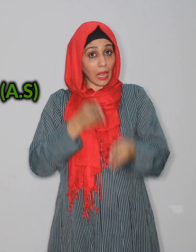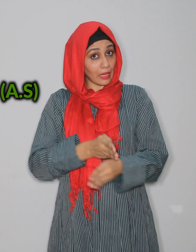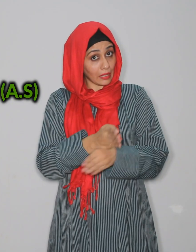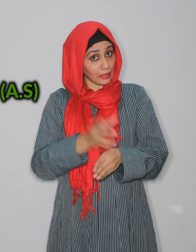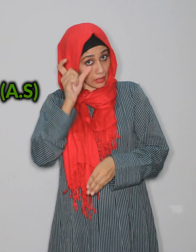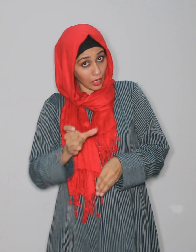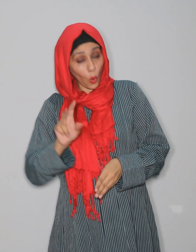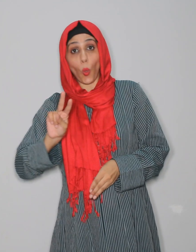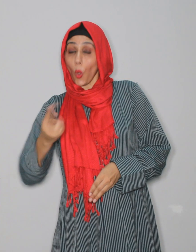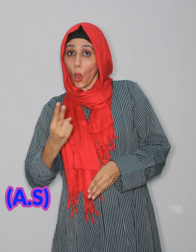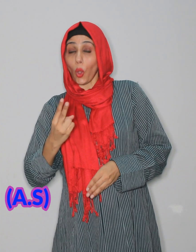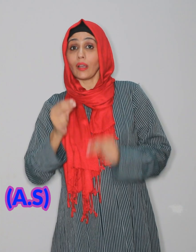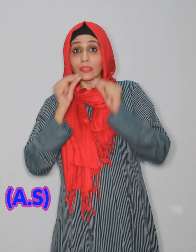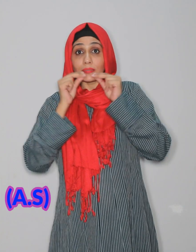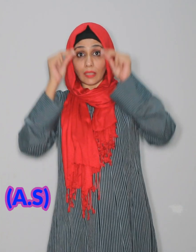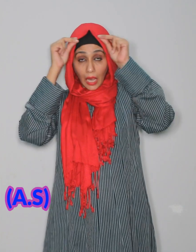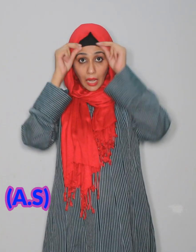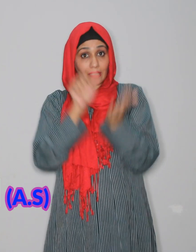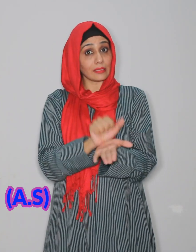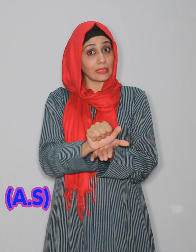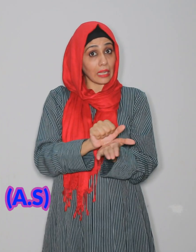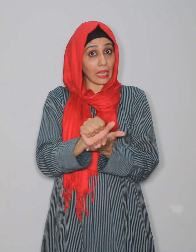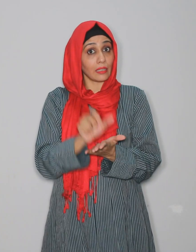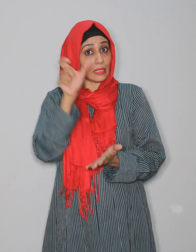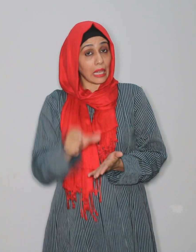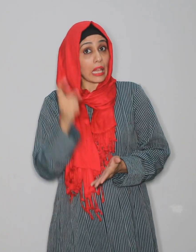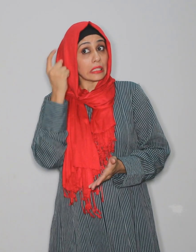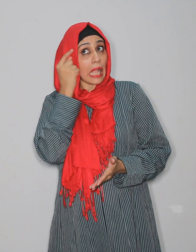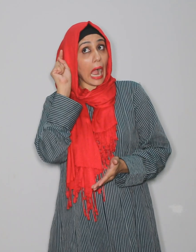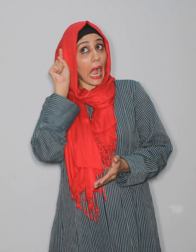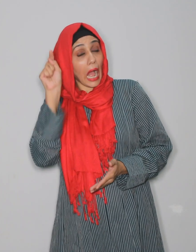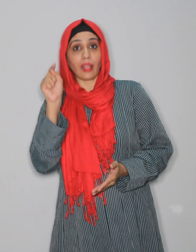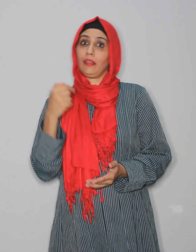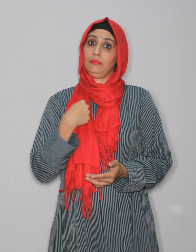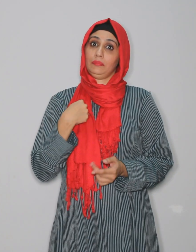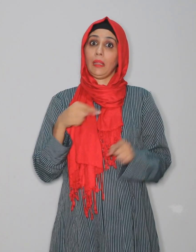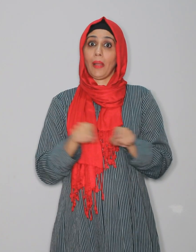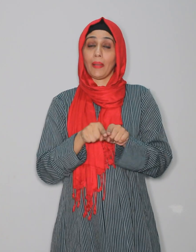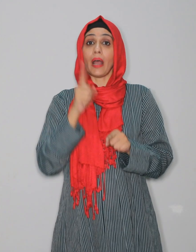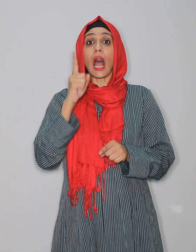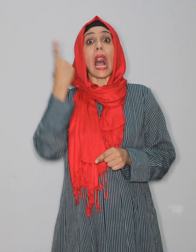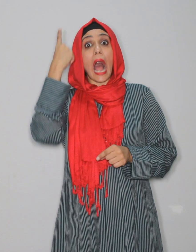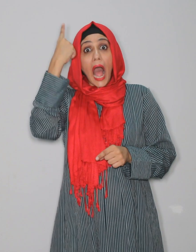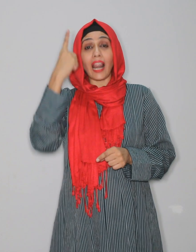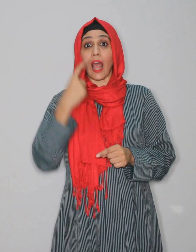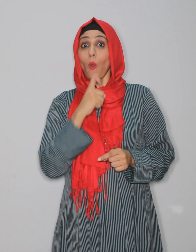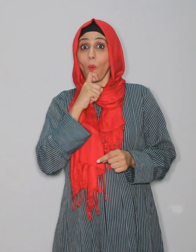السلام اور حضرت اسماعیل علیہ السلام کی یاد میں مناتے ہیں جنہوں نے اللہ کی راہ میں